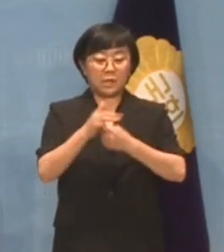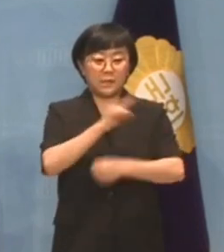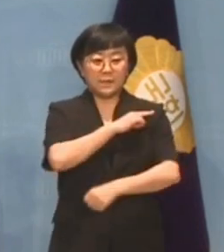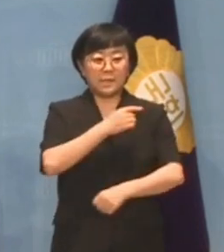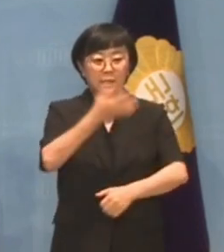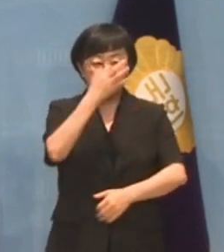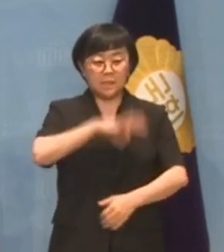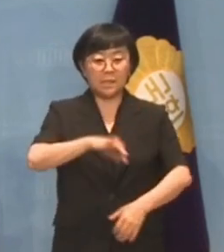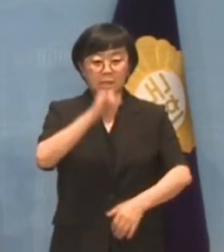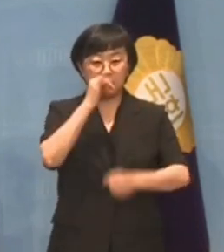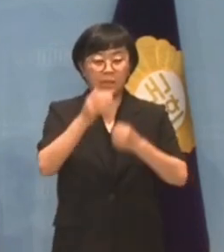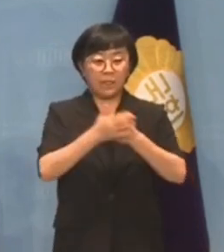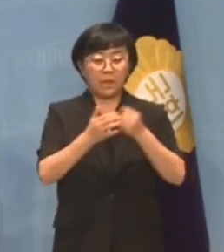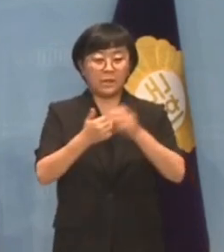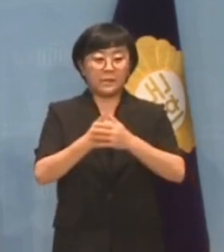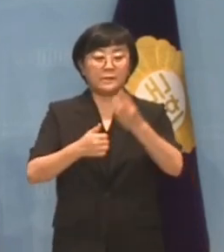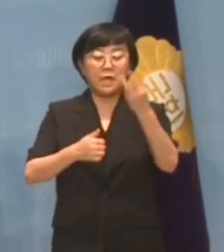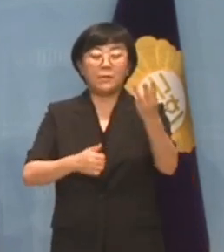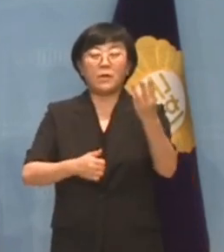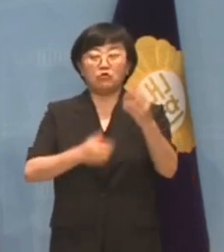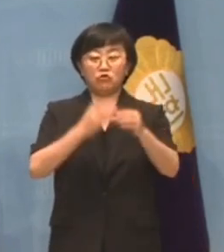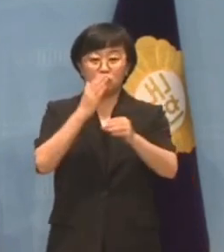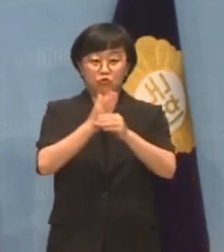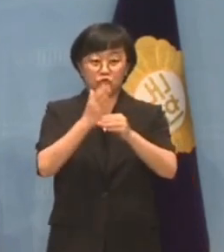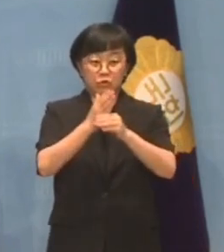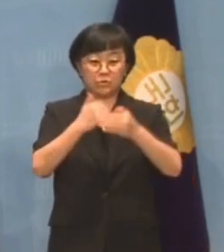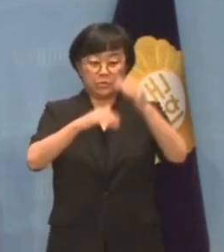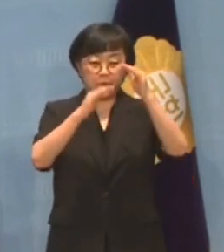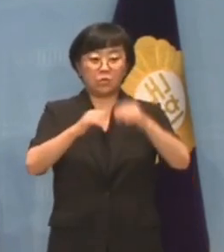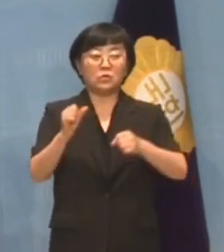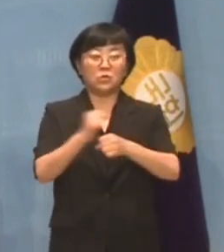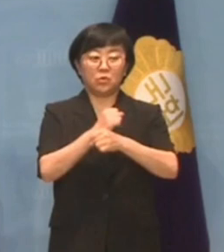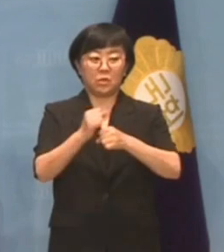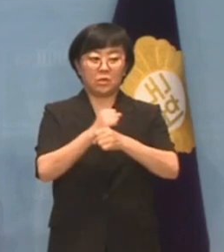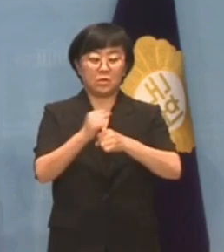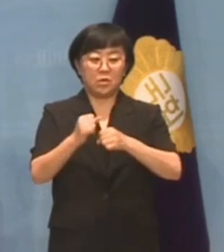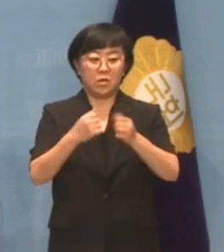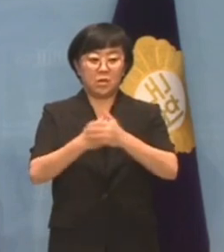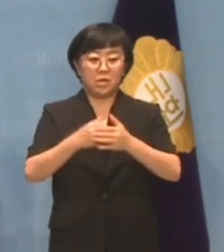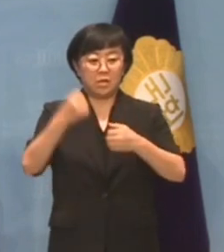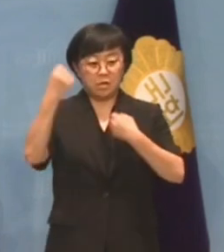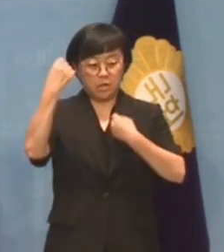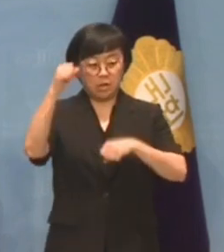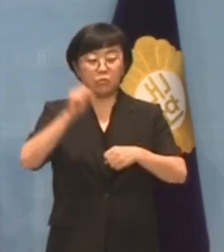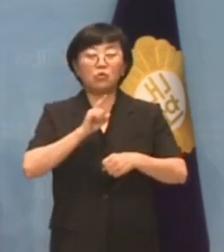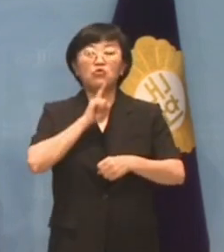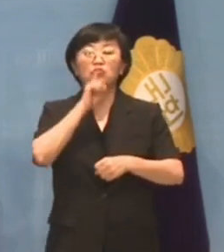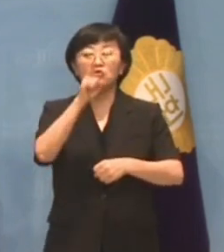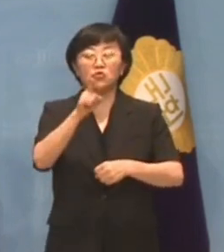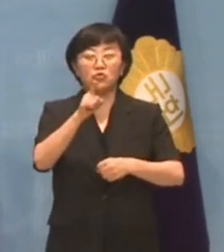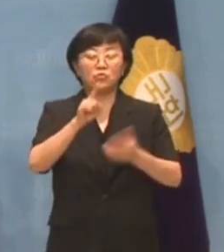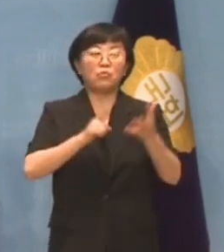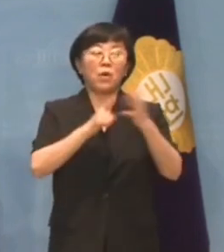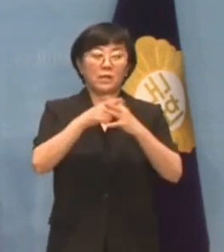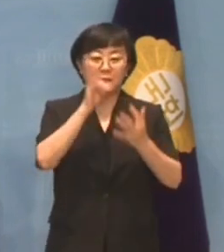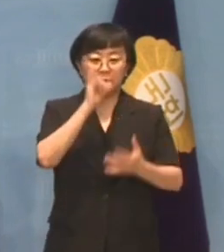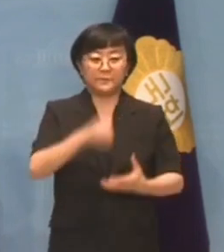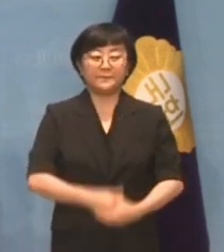큰 이익을 볼 제3의 주체가 내용을 조작해 고의로 유포했다는 주장도 나오고 있습니다.